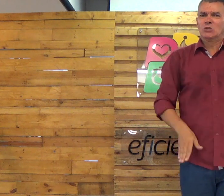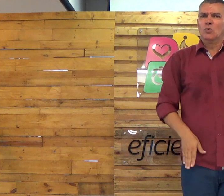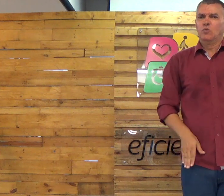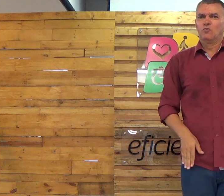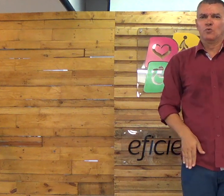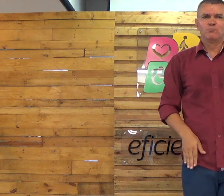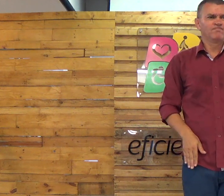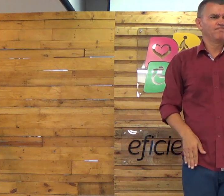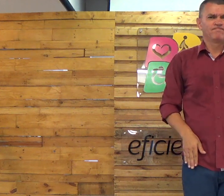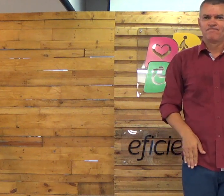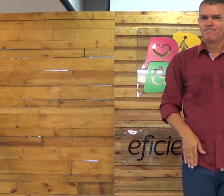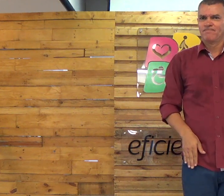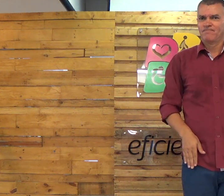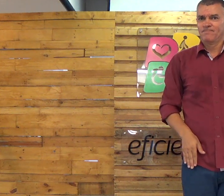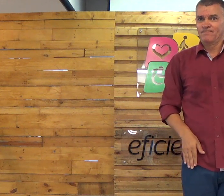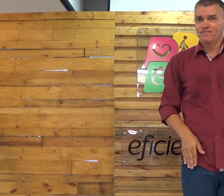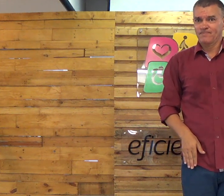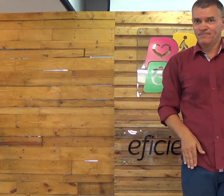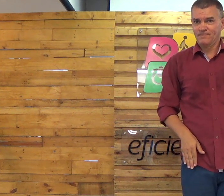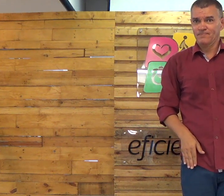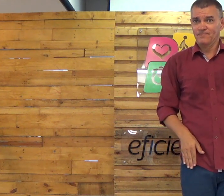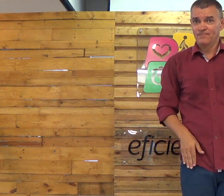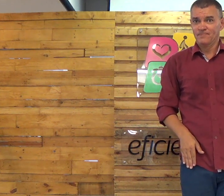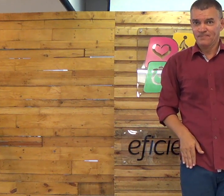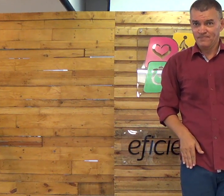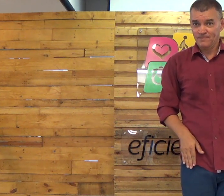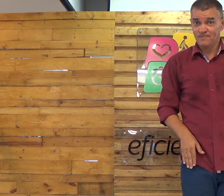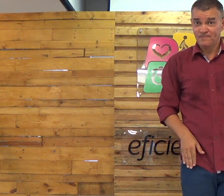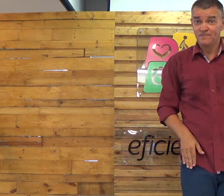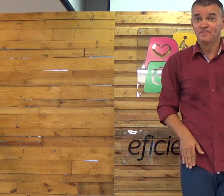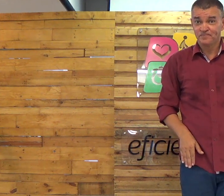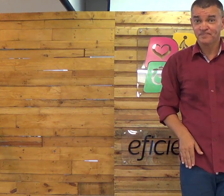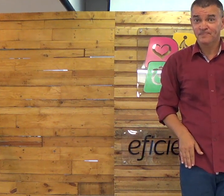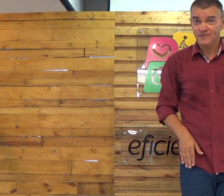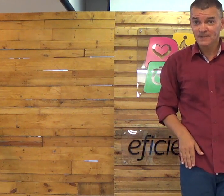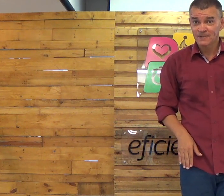pelos nós, que nós temos que ser de novo, mas o que é esse segundo nascimento?